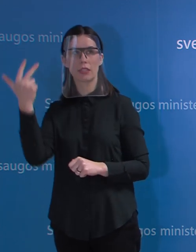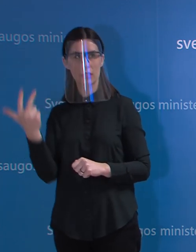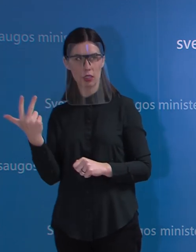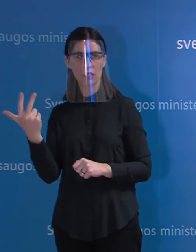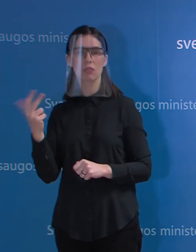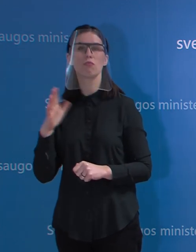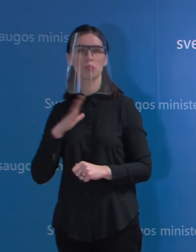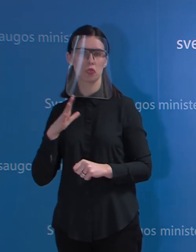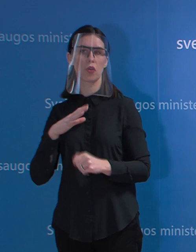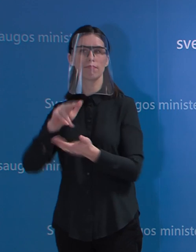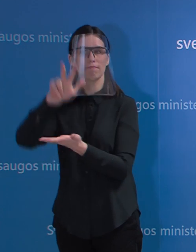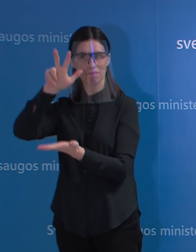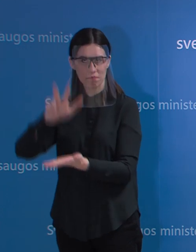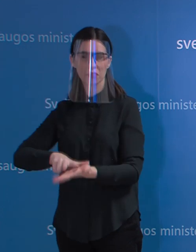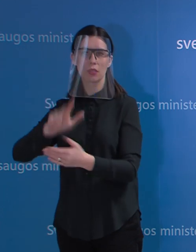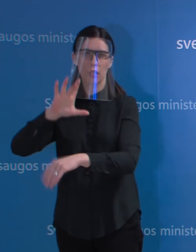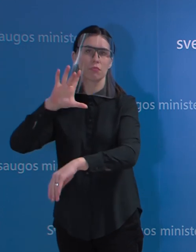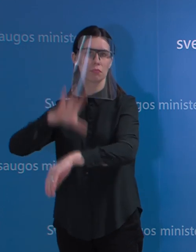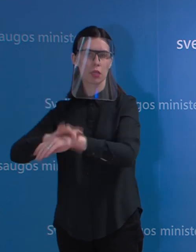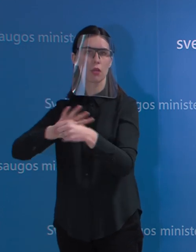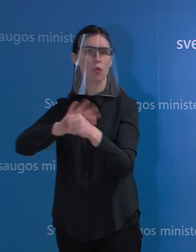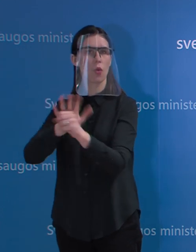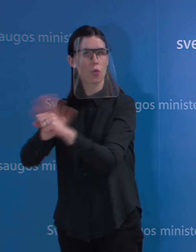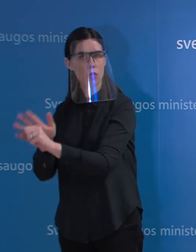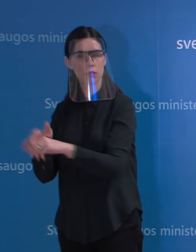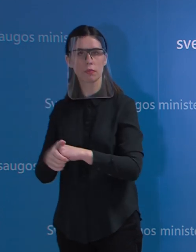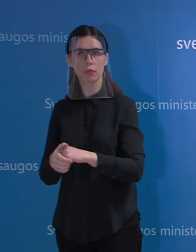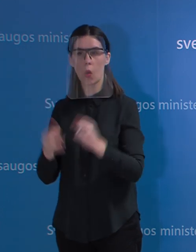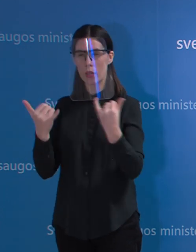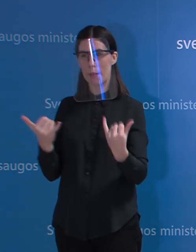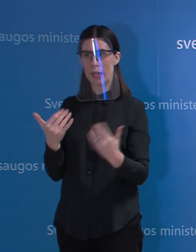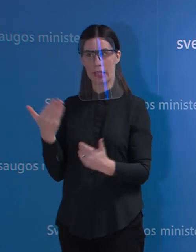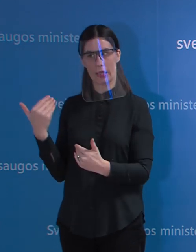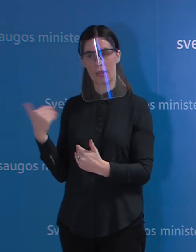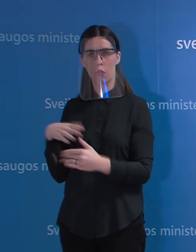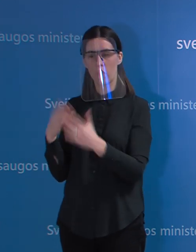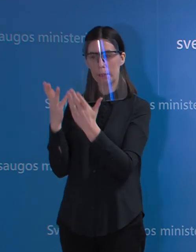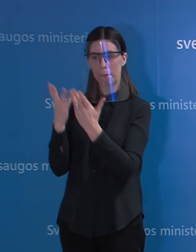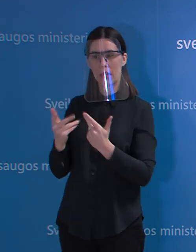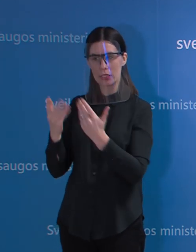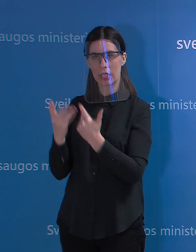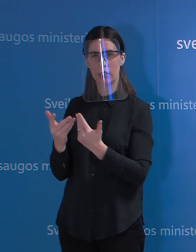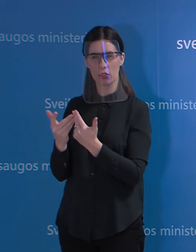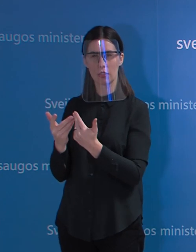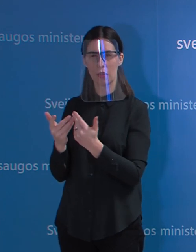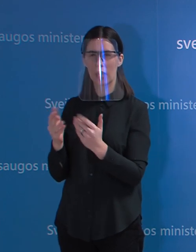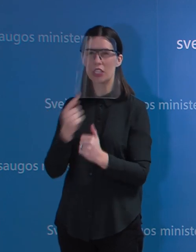patvirtinami kaip teigiami. Dabar paskaičiau prieš ateidamas į šitą briefingą, kad iš šimto maždaug 6